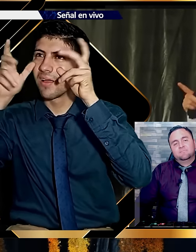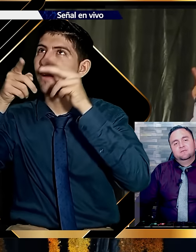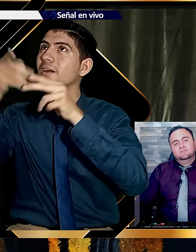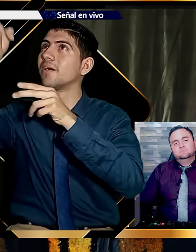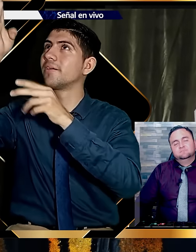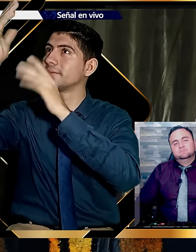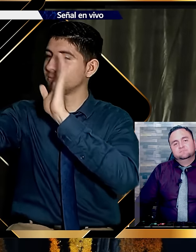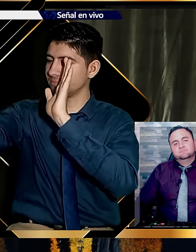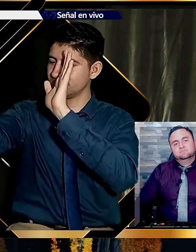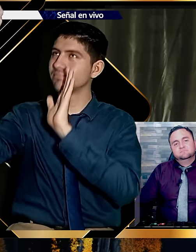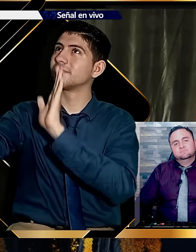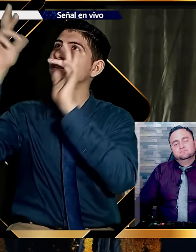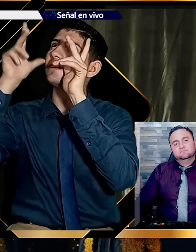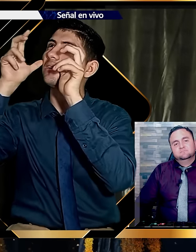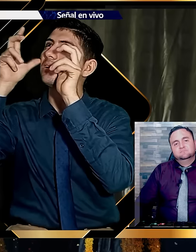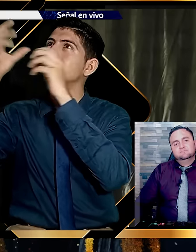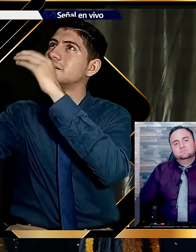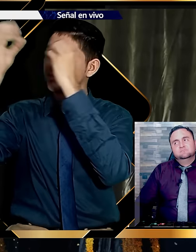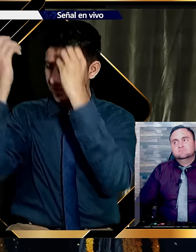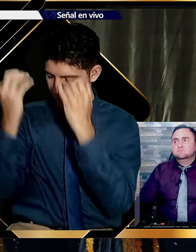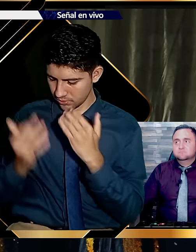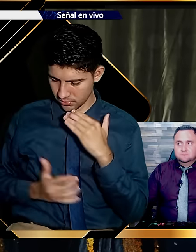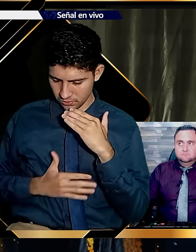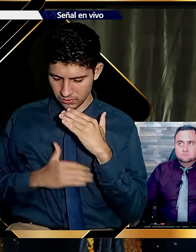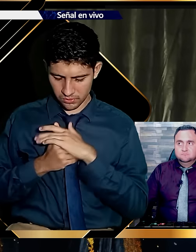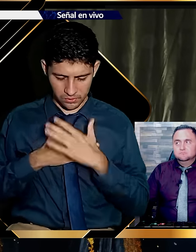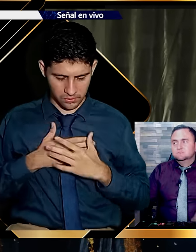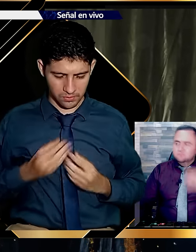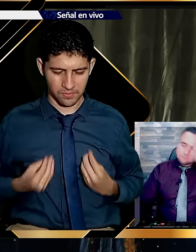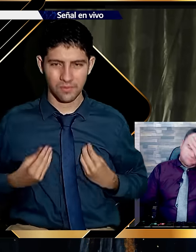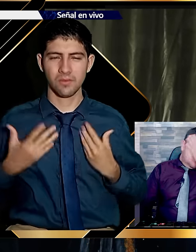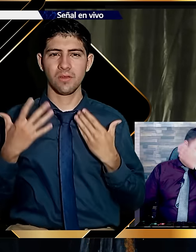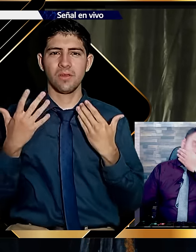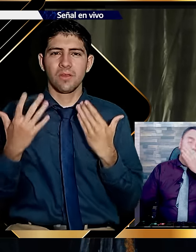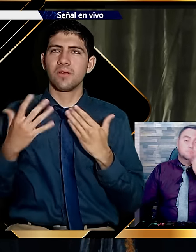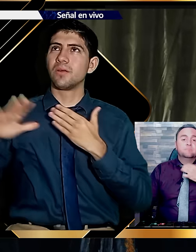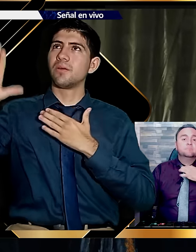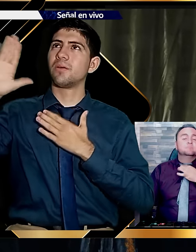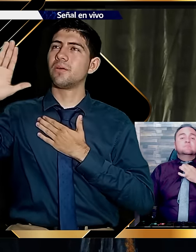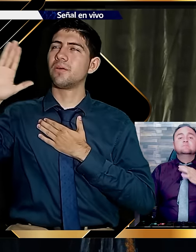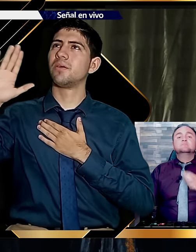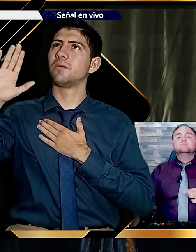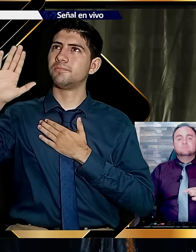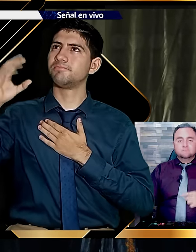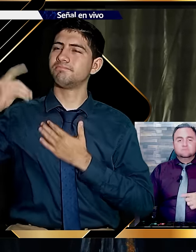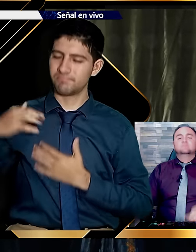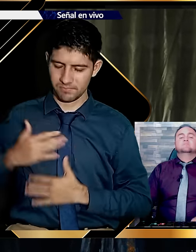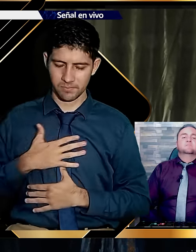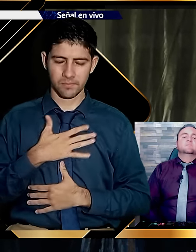Y venid a mí. Oíd. Y vivirá vuestra alma. Y haré con vosotros pacto eterno. Las